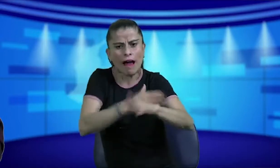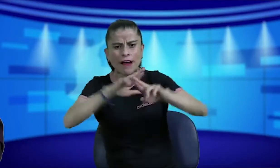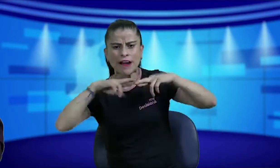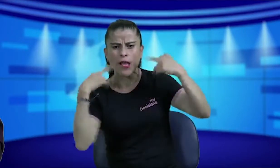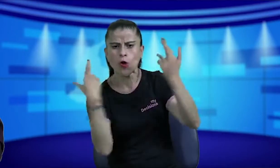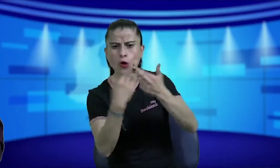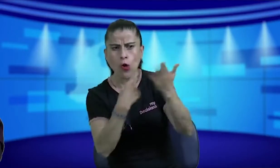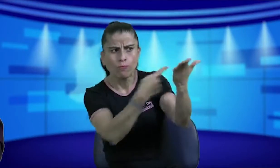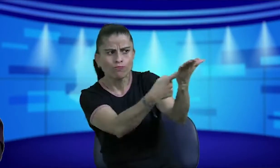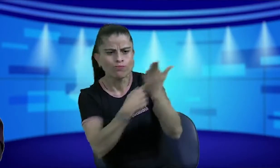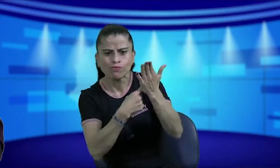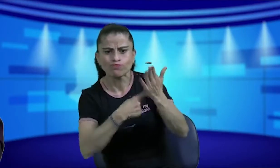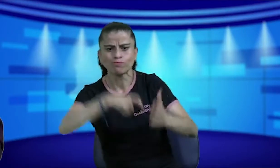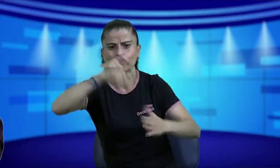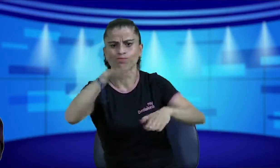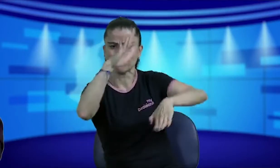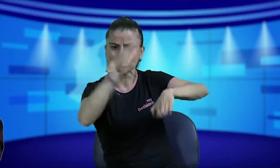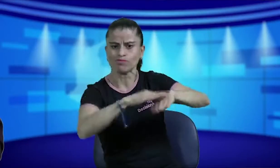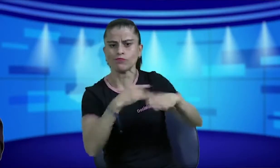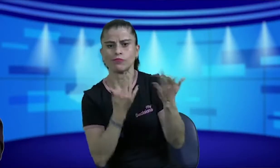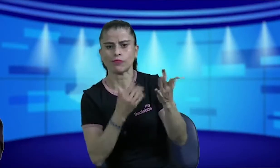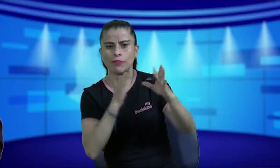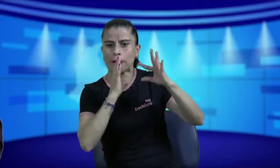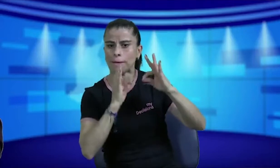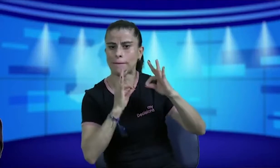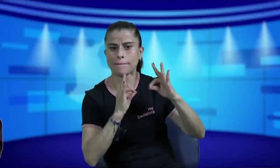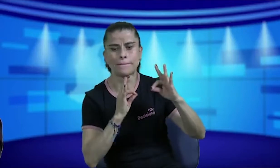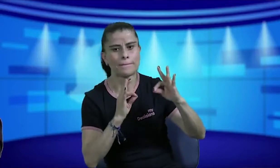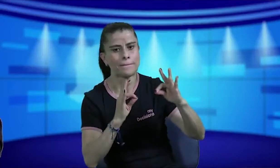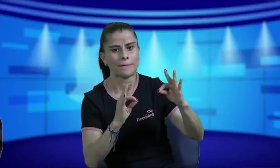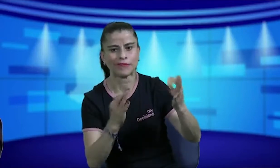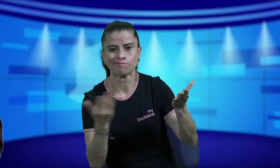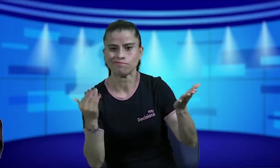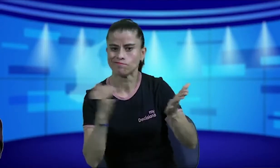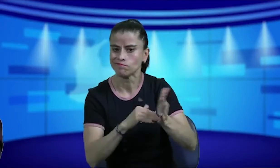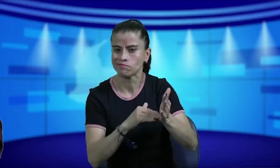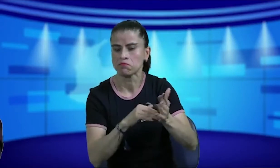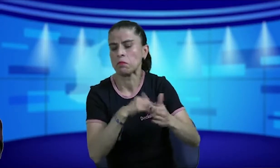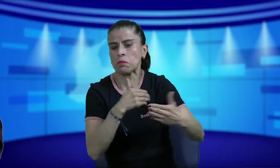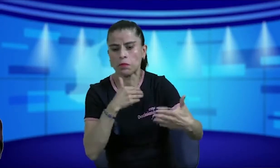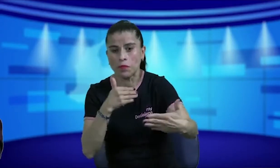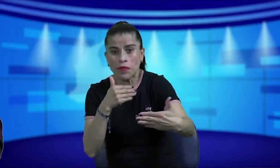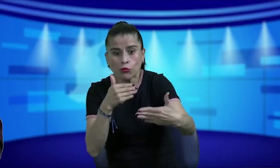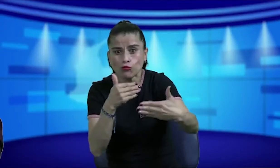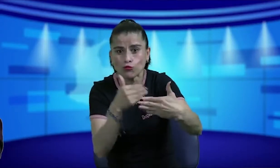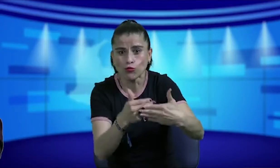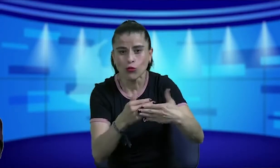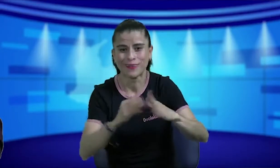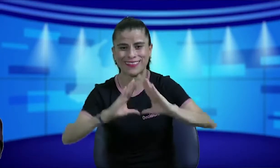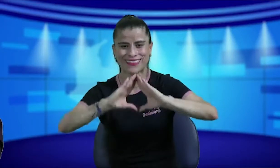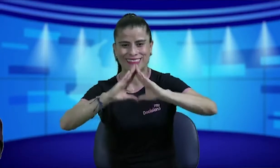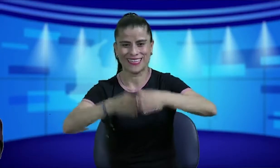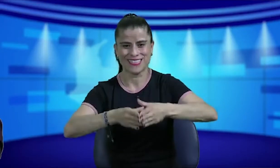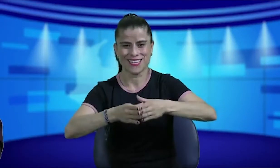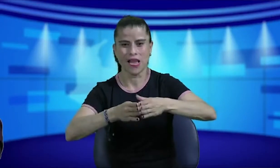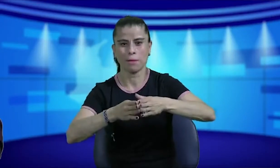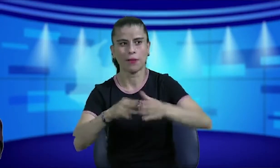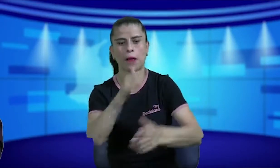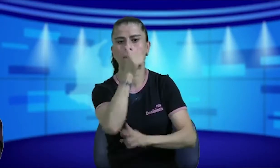límite que es importante que necesitamos una respuesta pero no no obtuvimos respuesta en ese entonces pasó el tiempo y ya llegando a